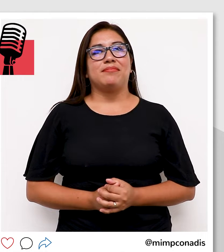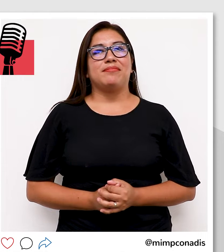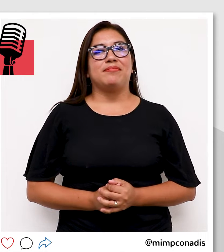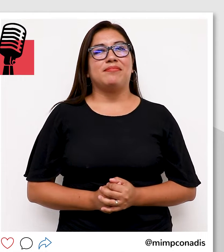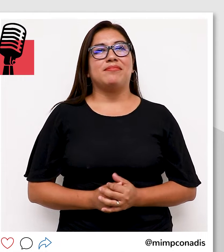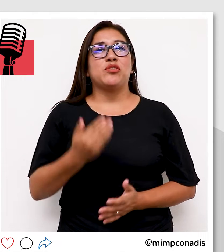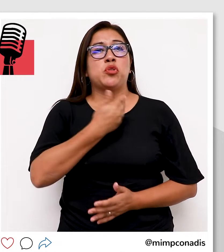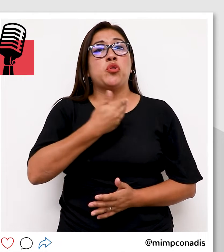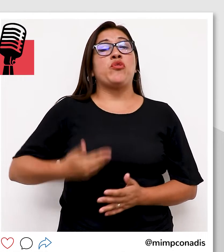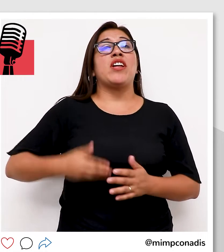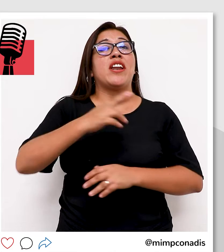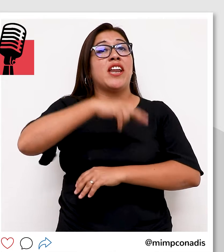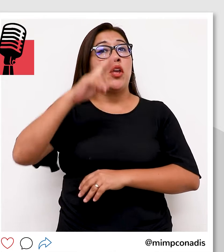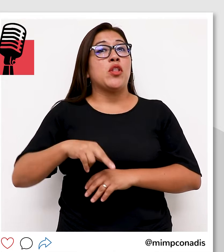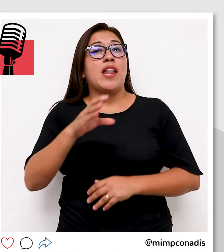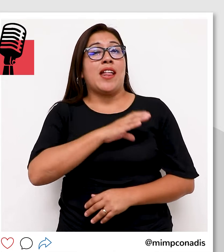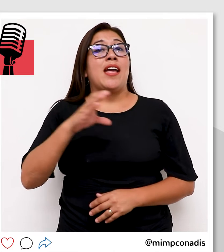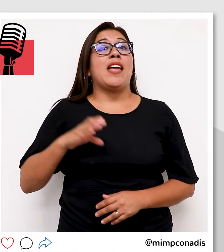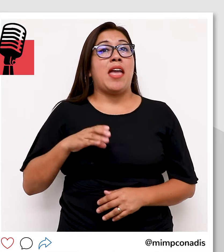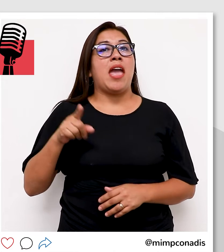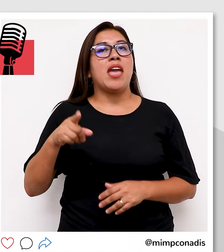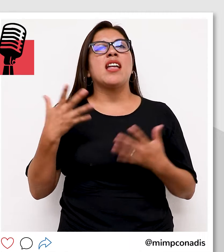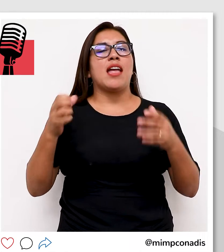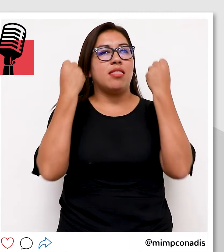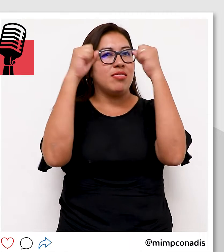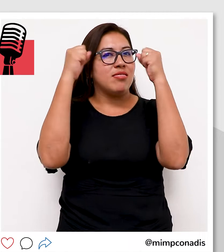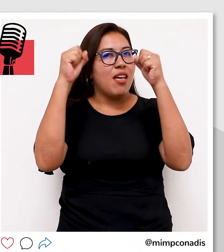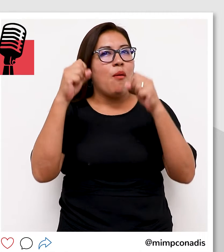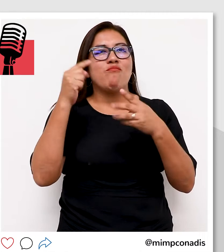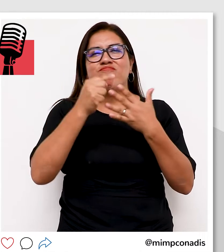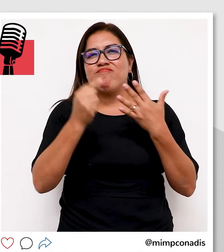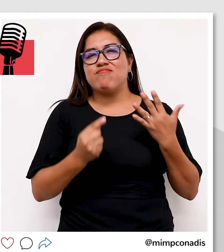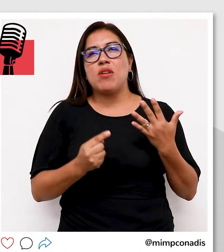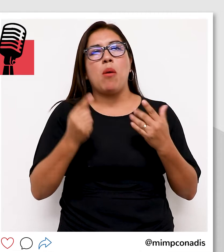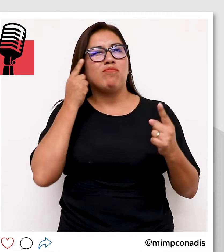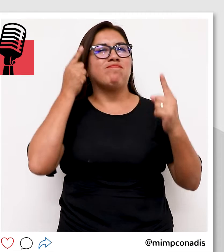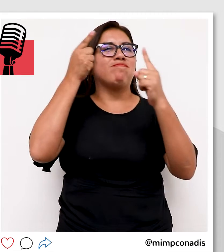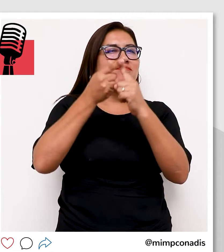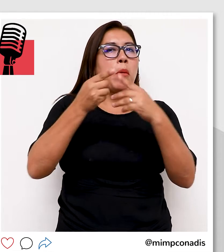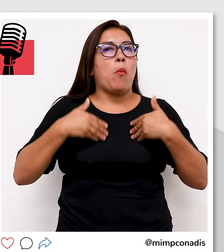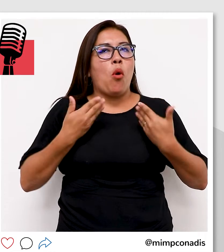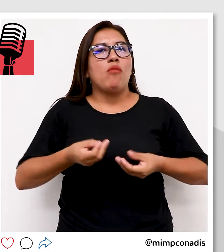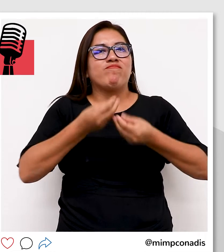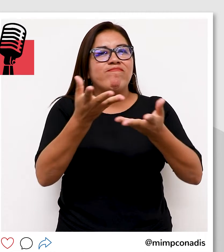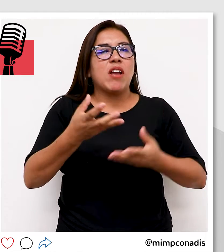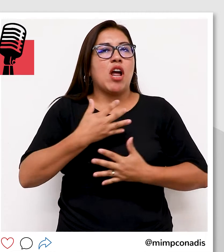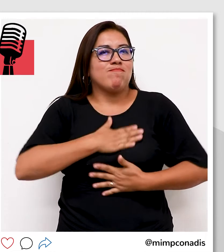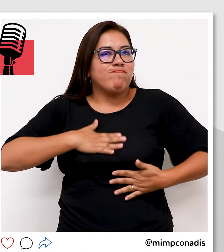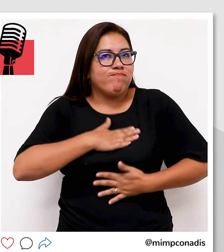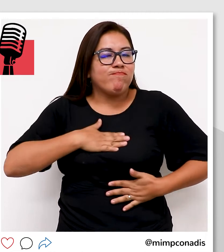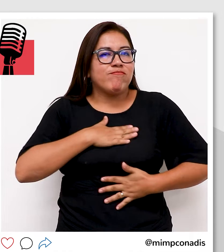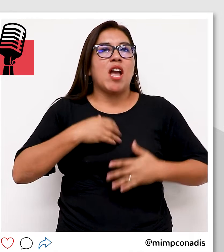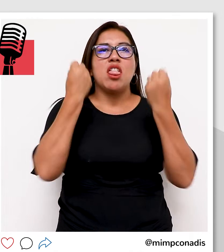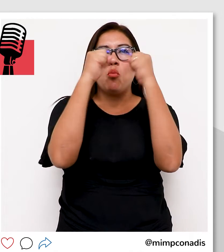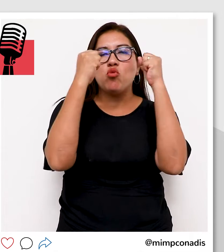Gobierno Regional del Callao desarrolla programas de actividades deportivas. Con el objetivo de promover actividades recreativas, deportivas y